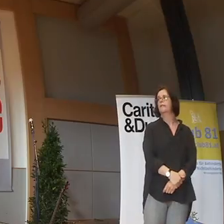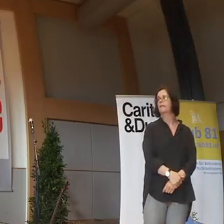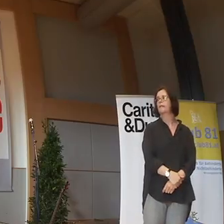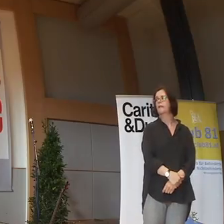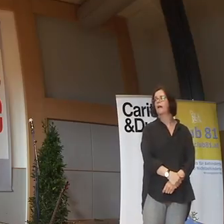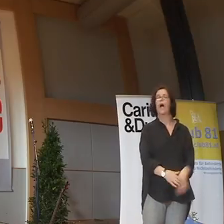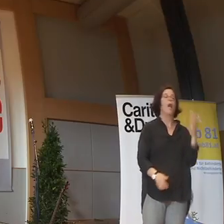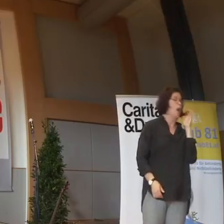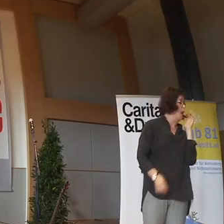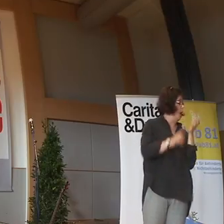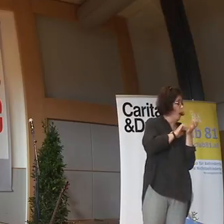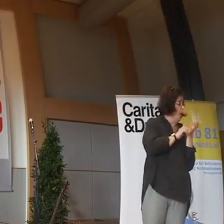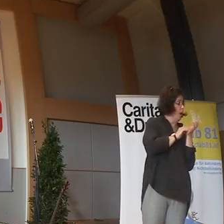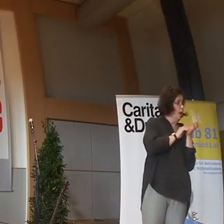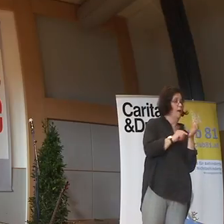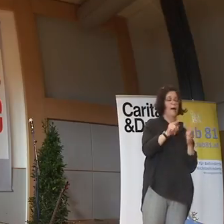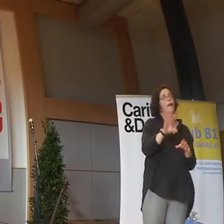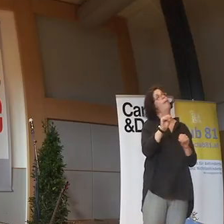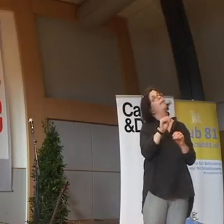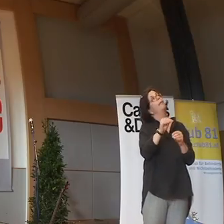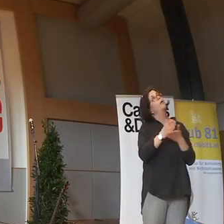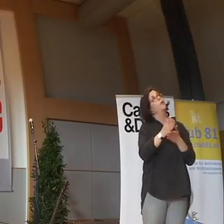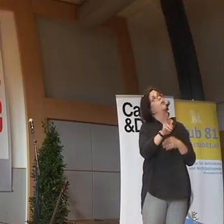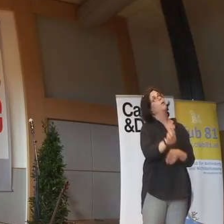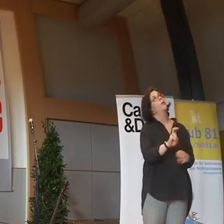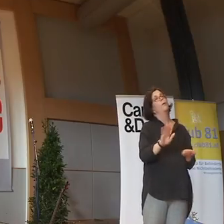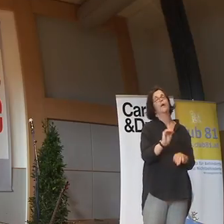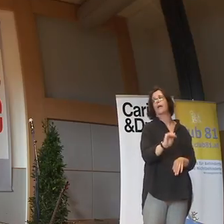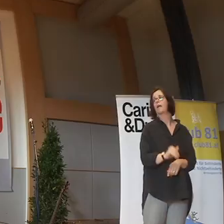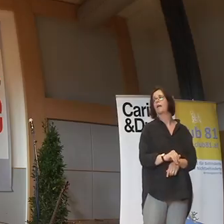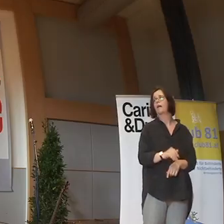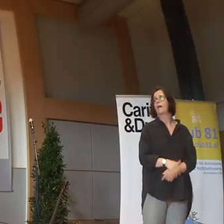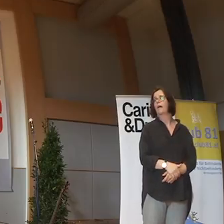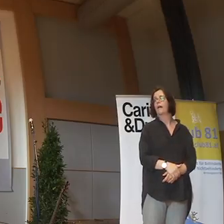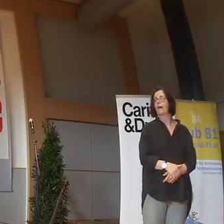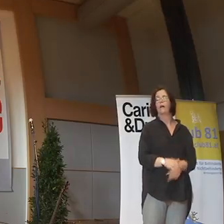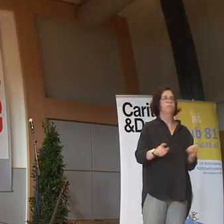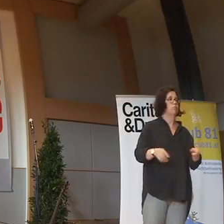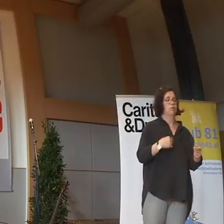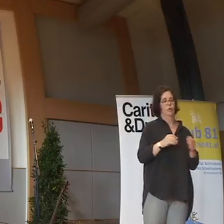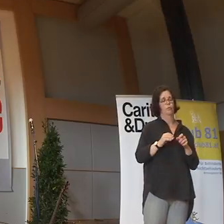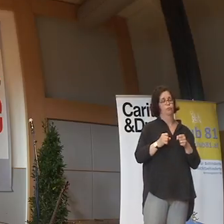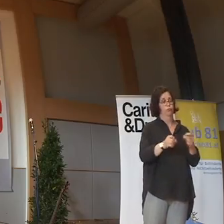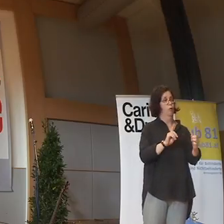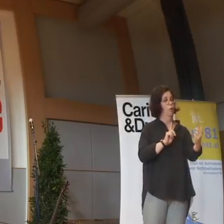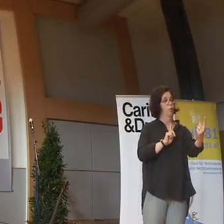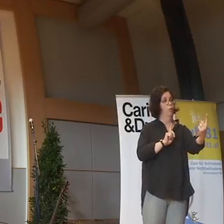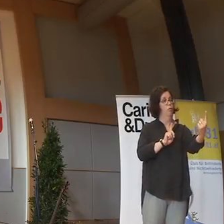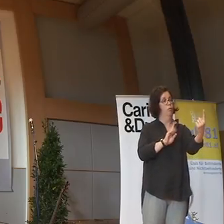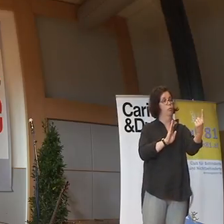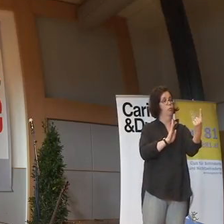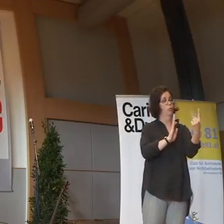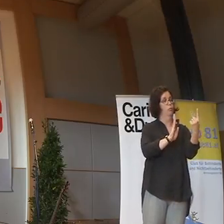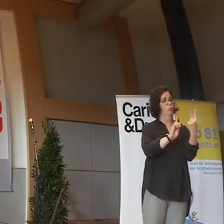Mit dem Handy in der Hand. Piepselt rum. Der Kleine plappert und plappert und plappert. Ich fahr dahin. Sie kommen auf mich zu. 200